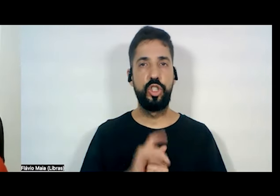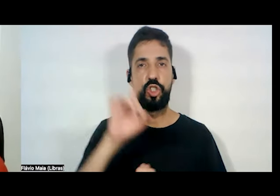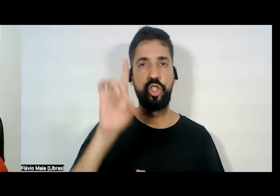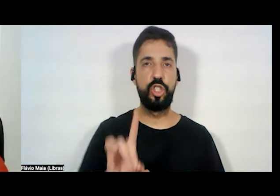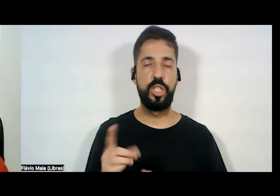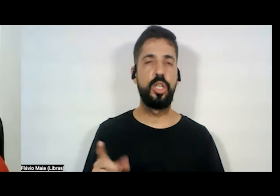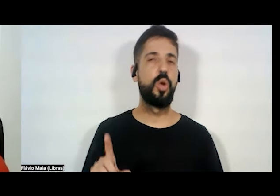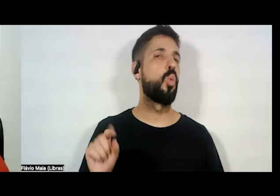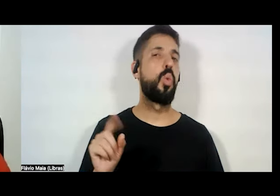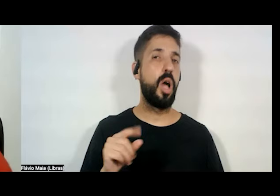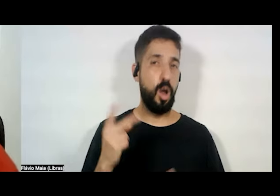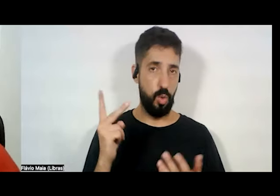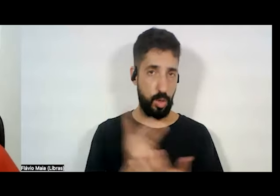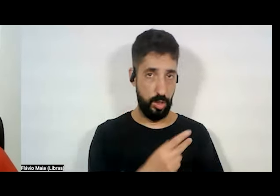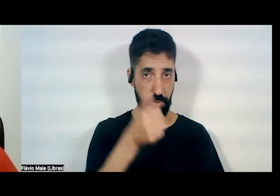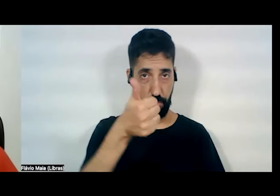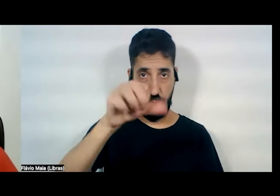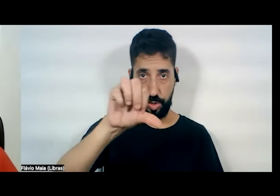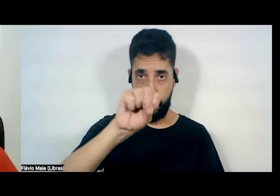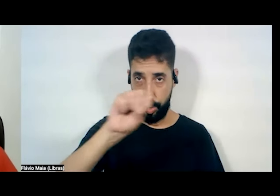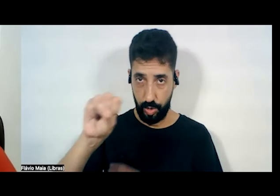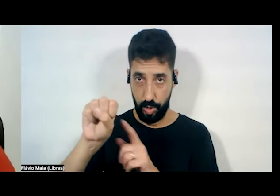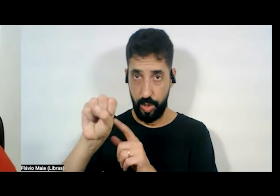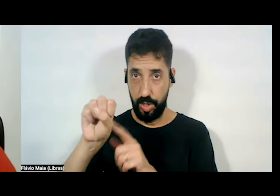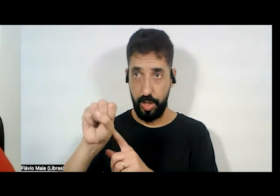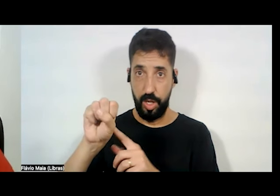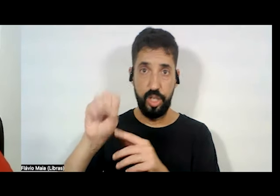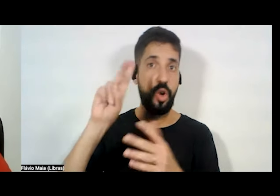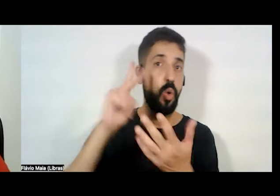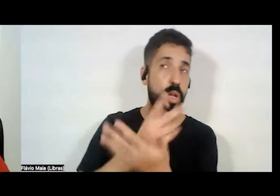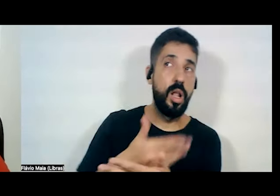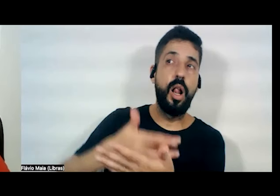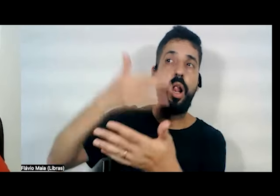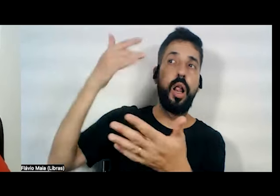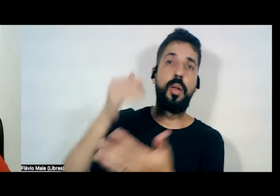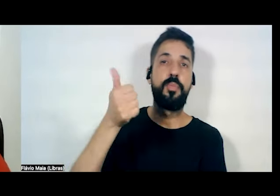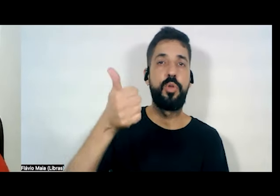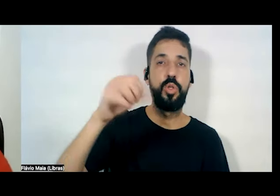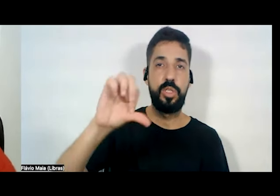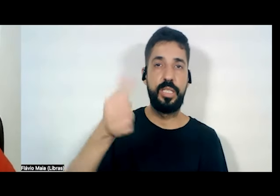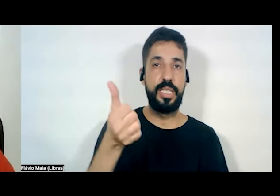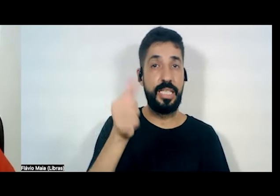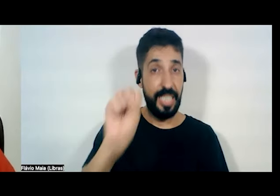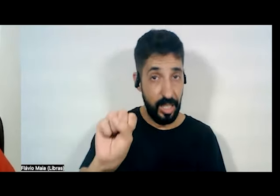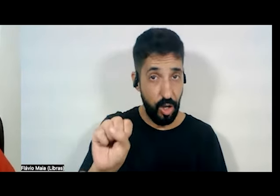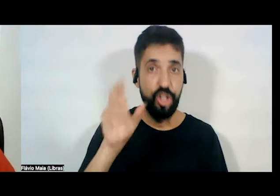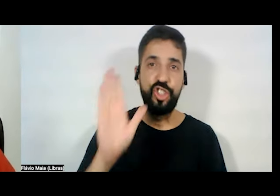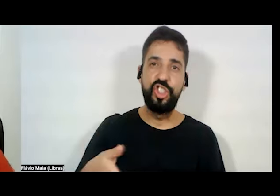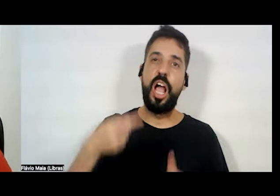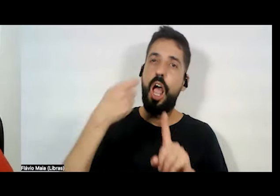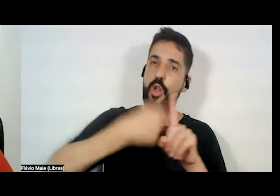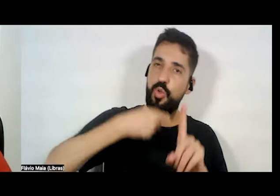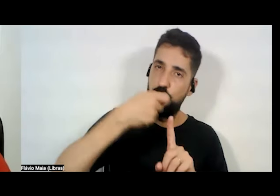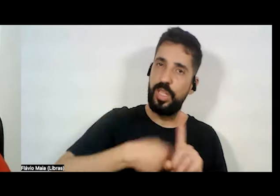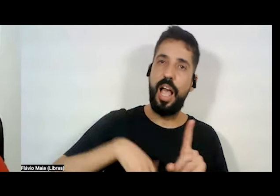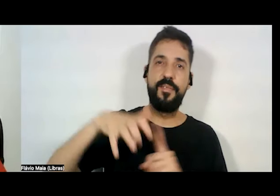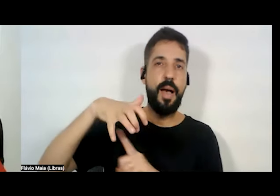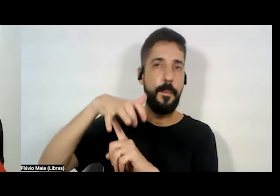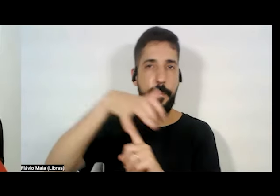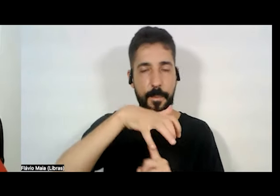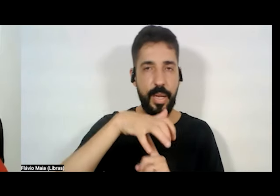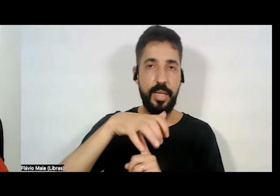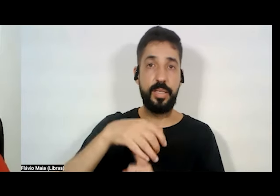88, desde 68, as mulheres lutavam nas praças, na década de